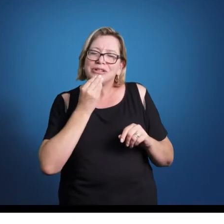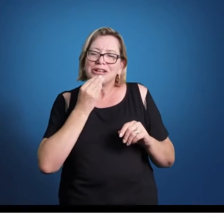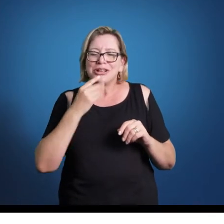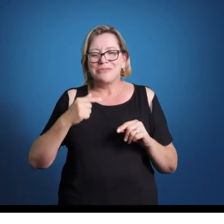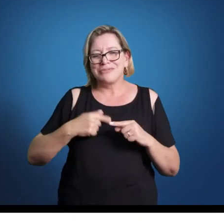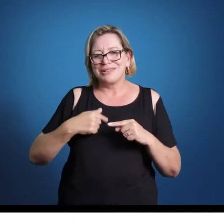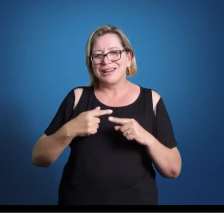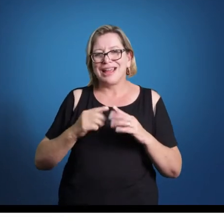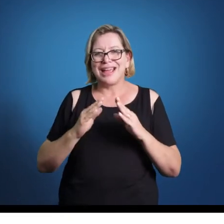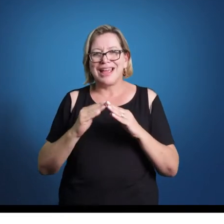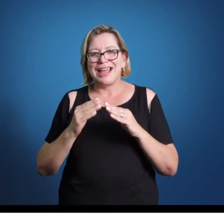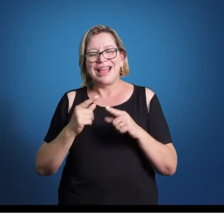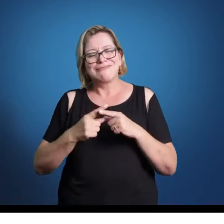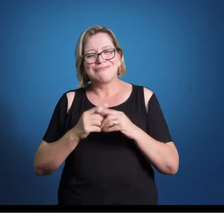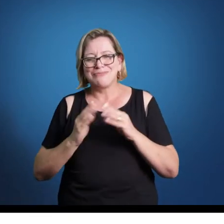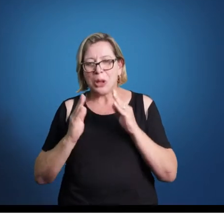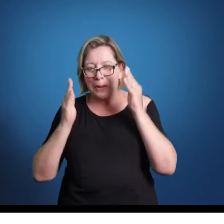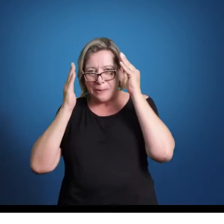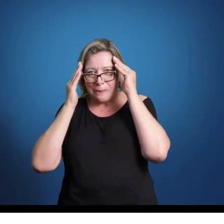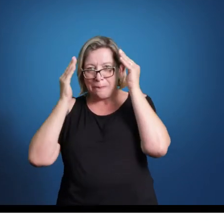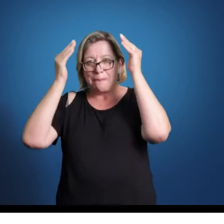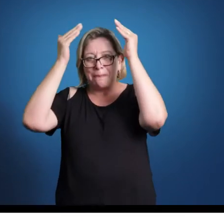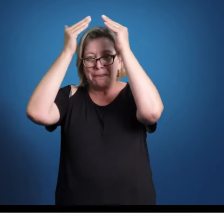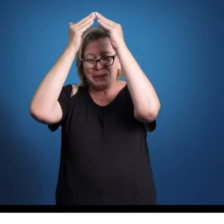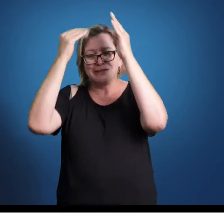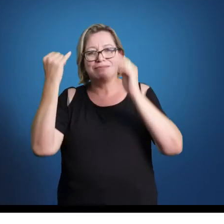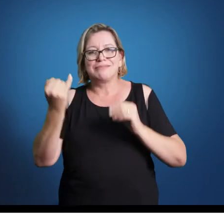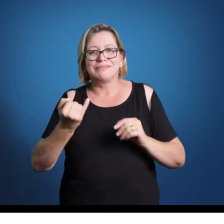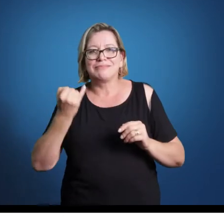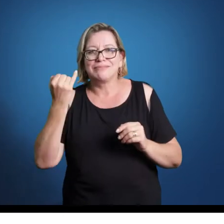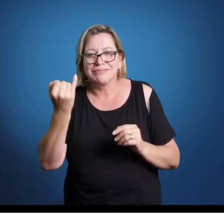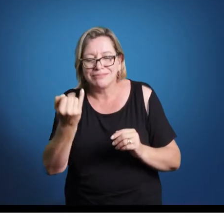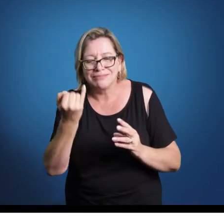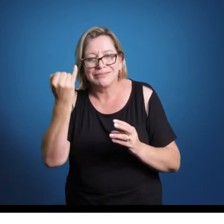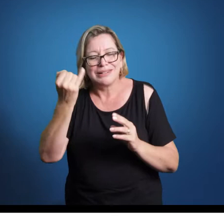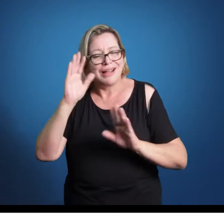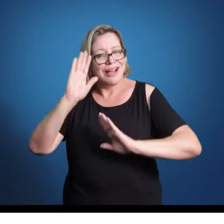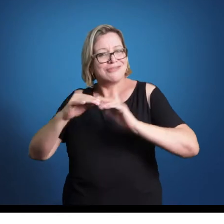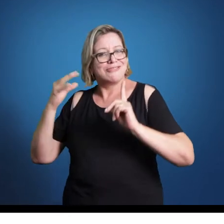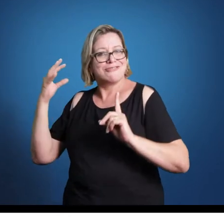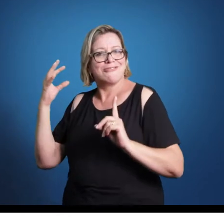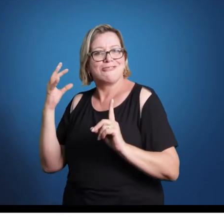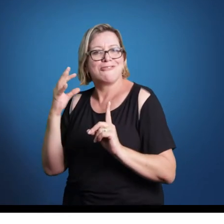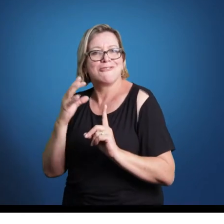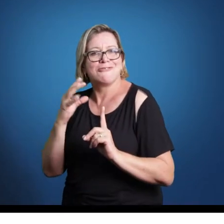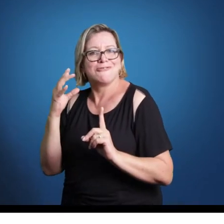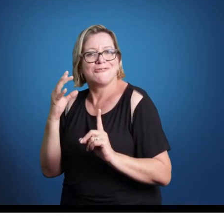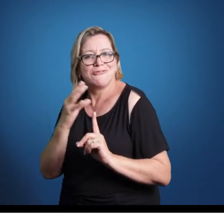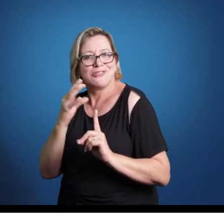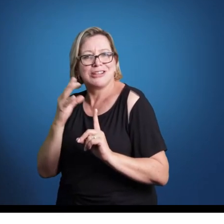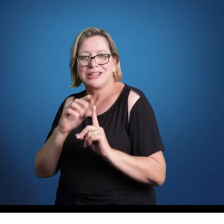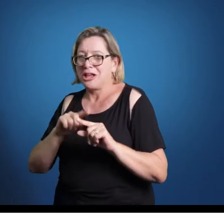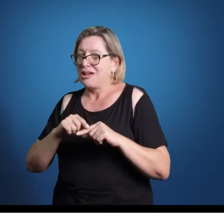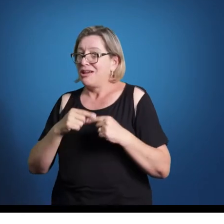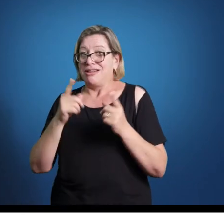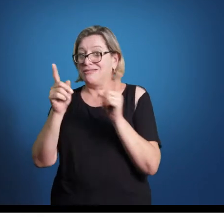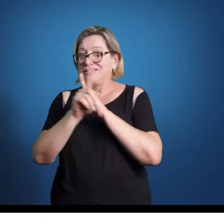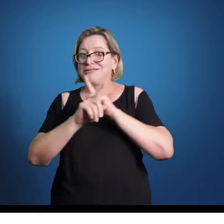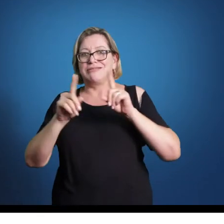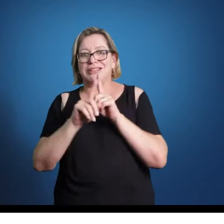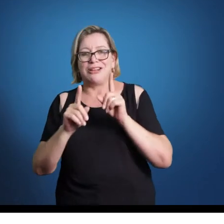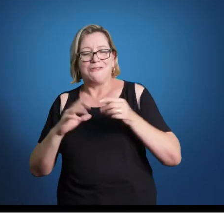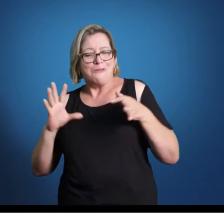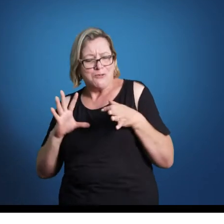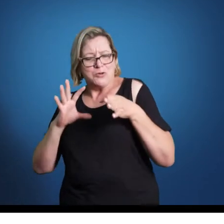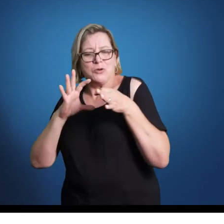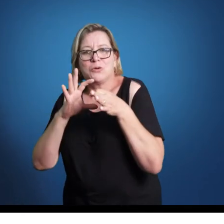fez missas sempre por conta de alguma influência, alguma coisa que lhe interessava, mas não eram compositores de fato ligados a algum tipo